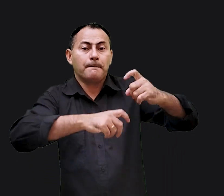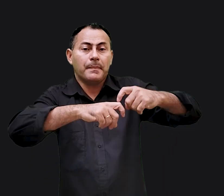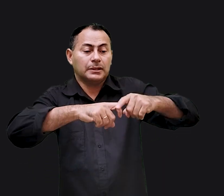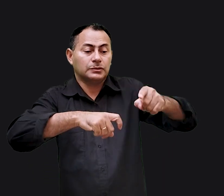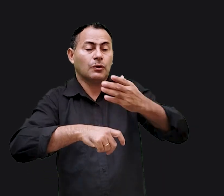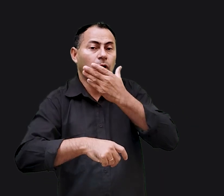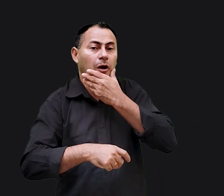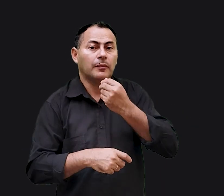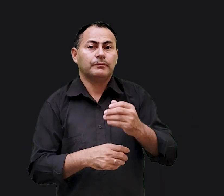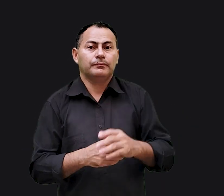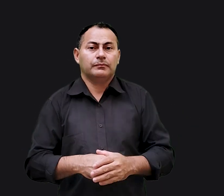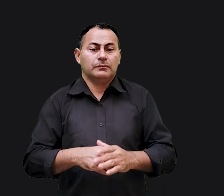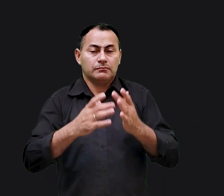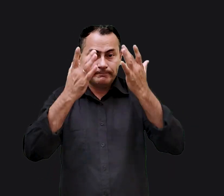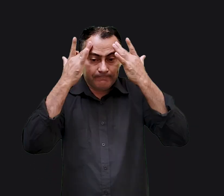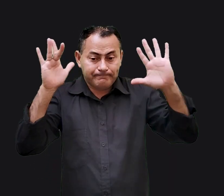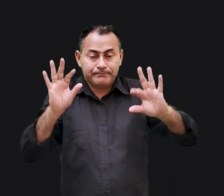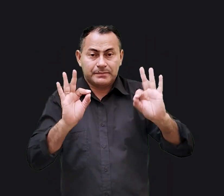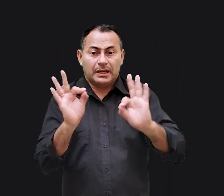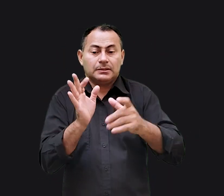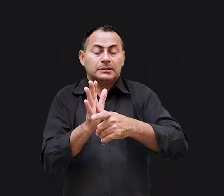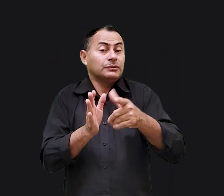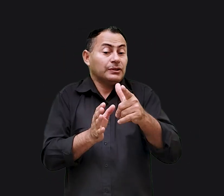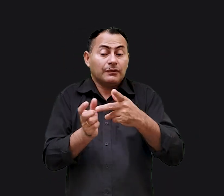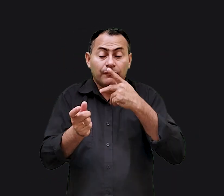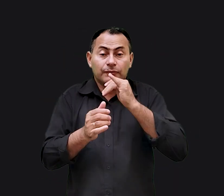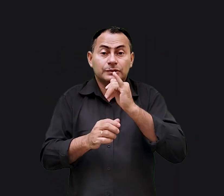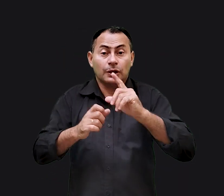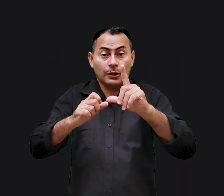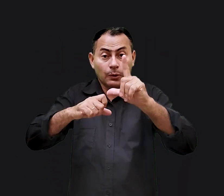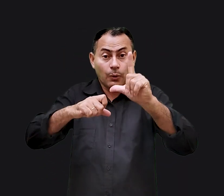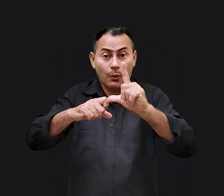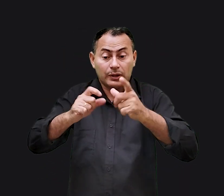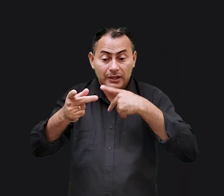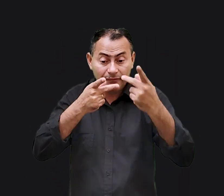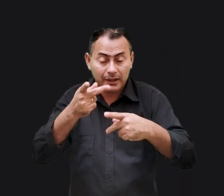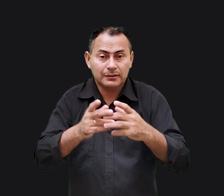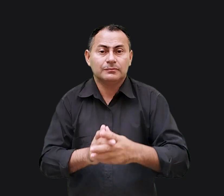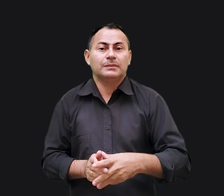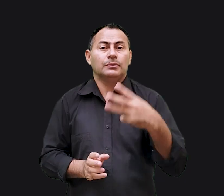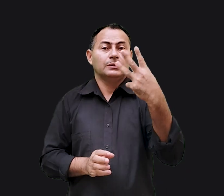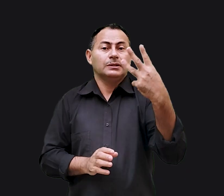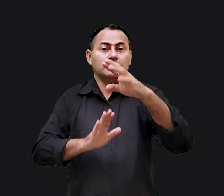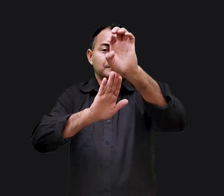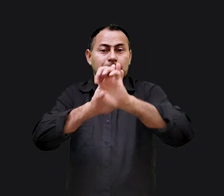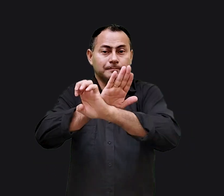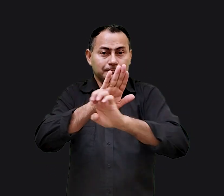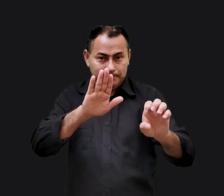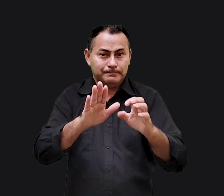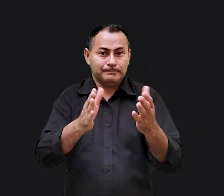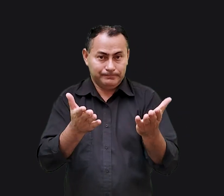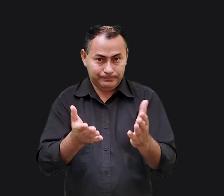despesas médicas. Não saberíamos nada dessa história se não fosse pelo autor do terceiro Evangelho.